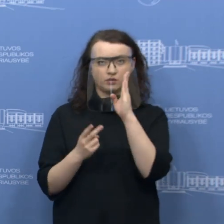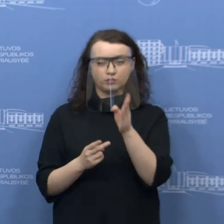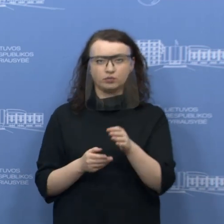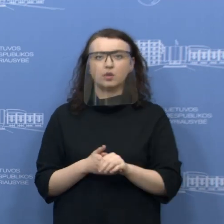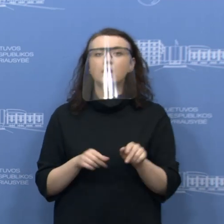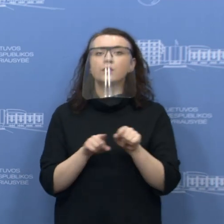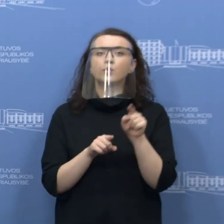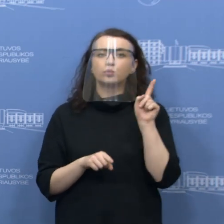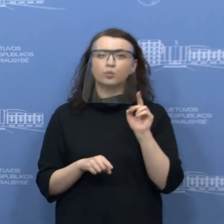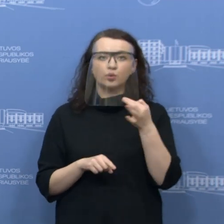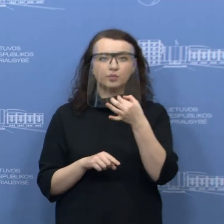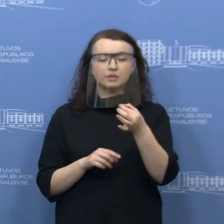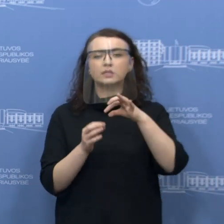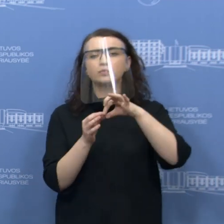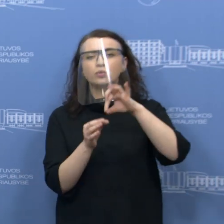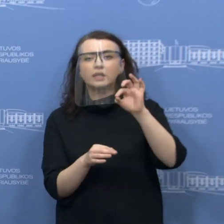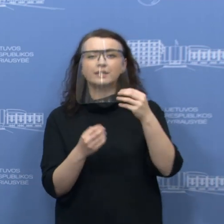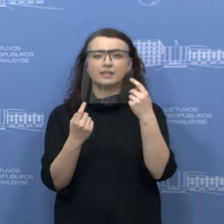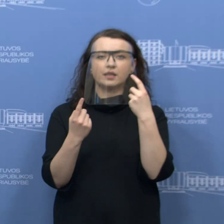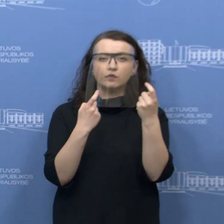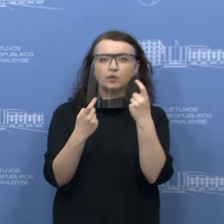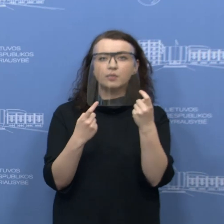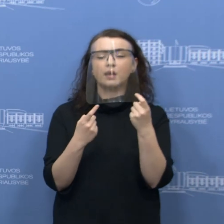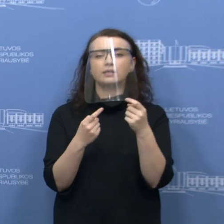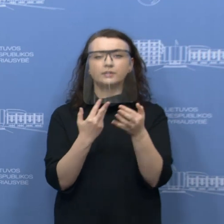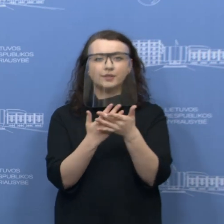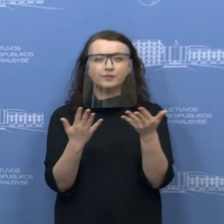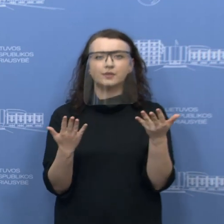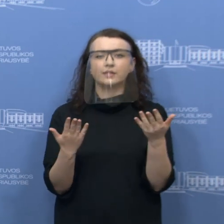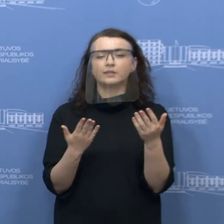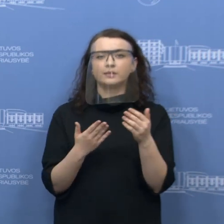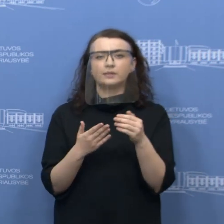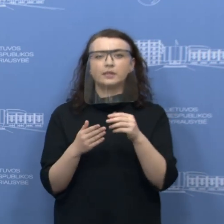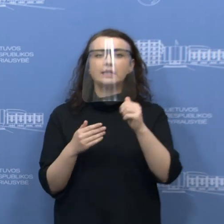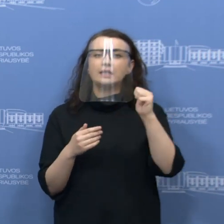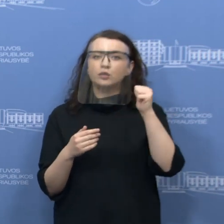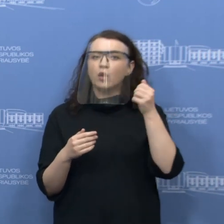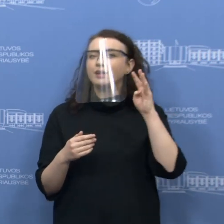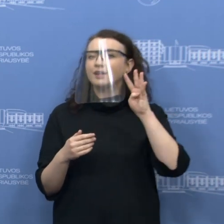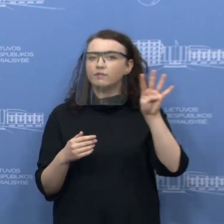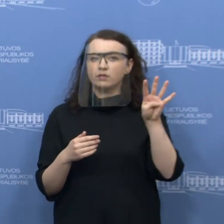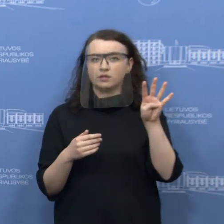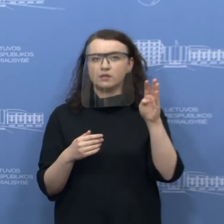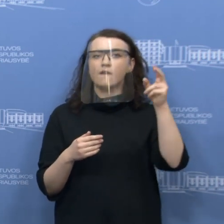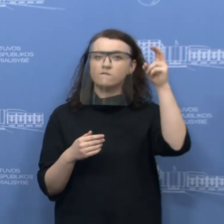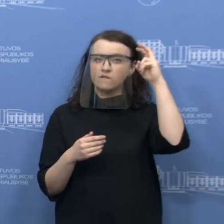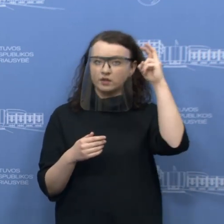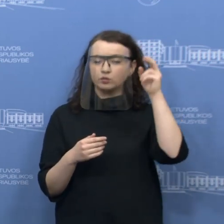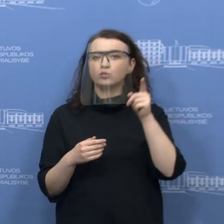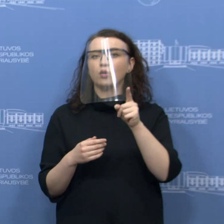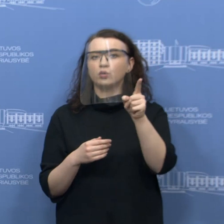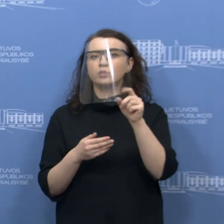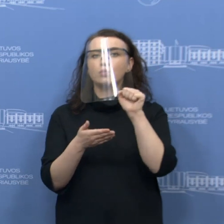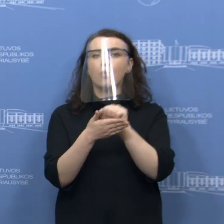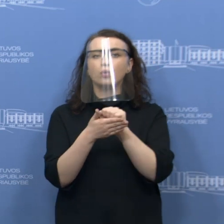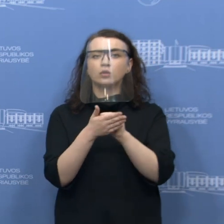minėjau, išsamesnes ir analizės, ir prognozes, ir scenarijus rytoj 16 val. Vyriausybės nuoto linijas